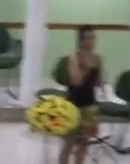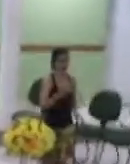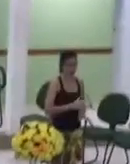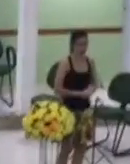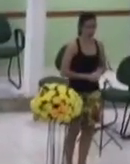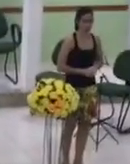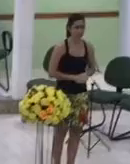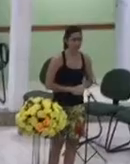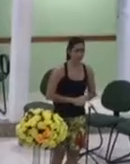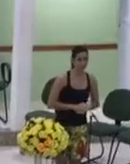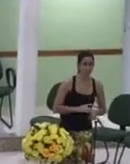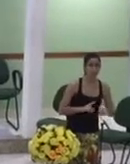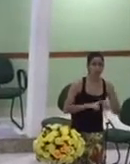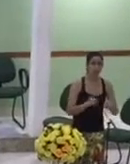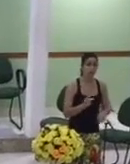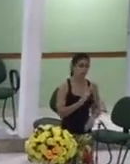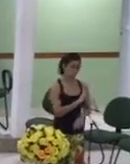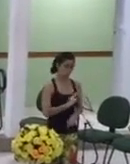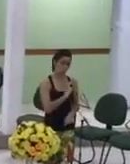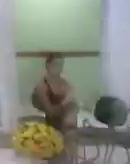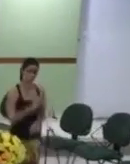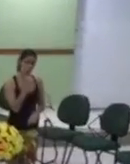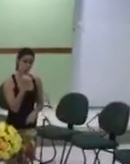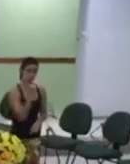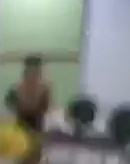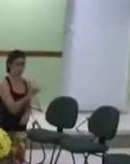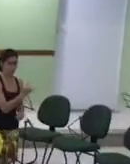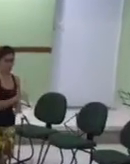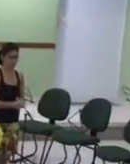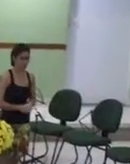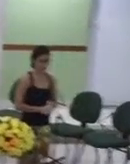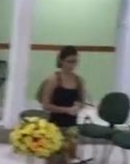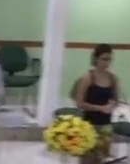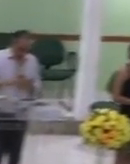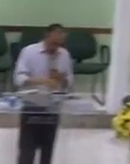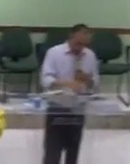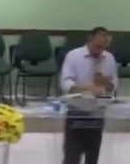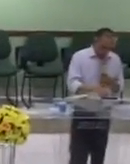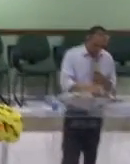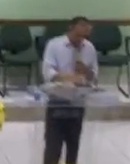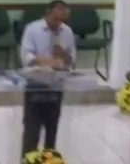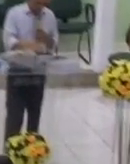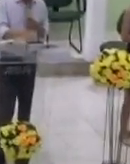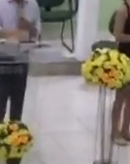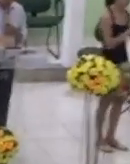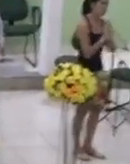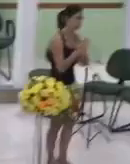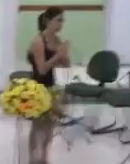disse porém Ruth não o cumpri não insista para que eu abandone você e deixe de te seguir